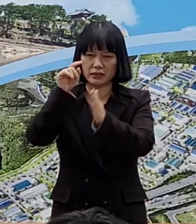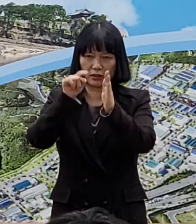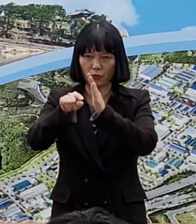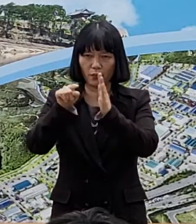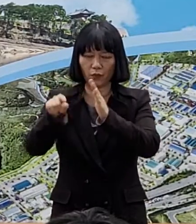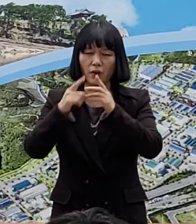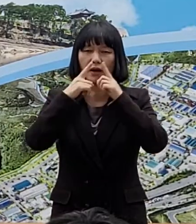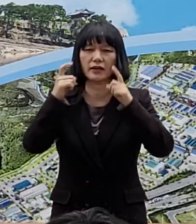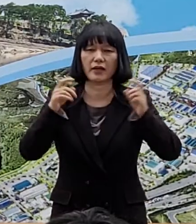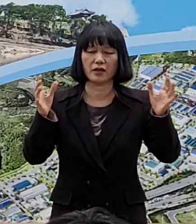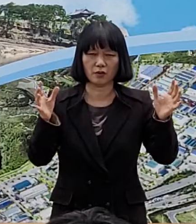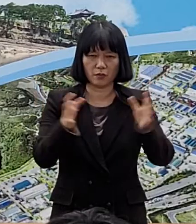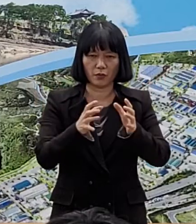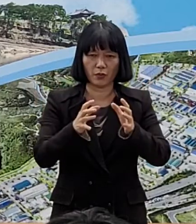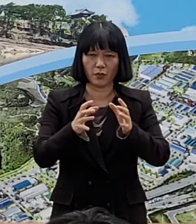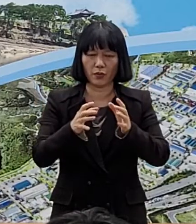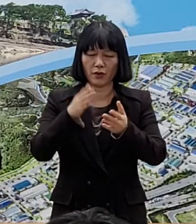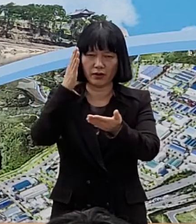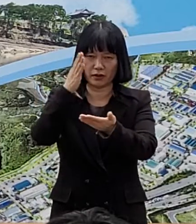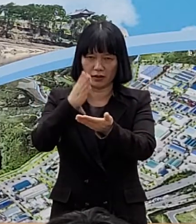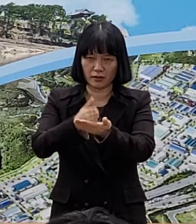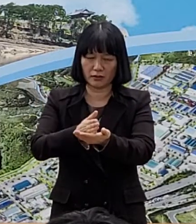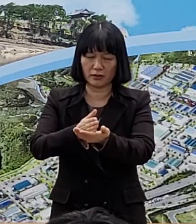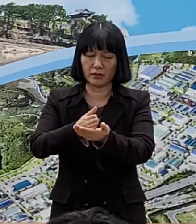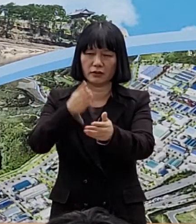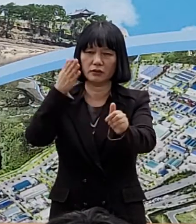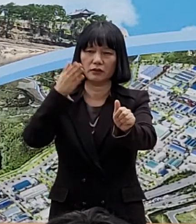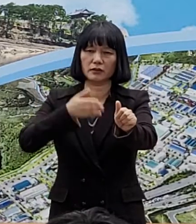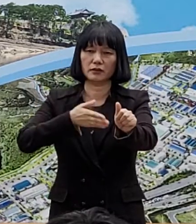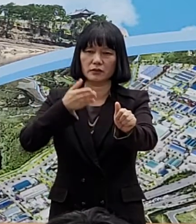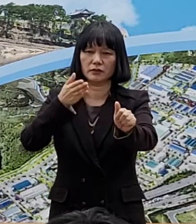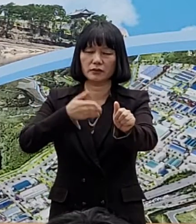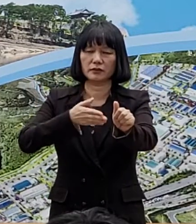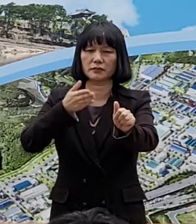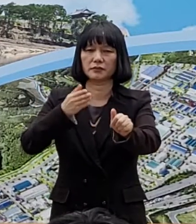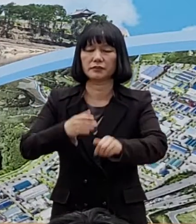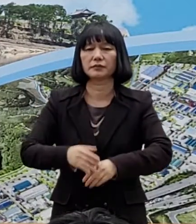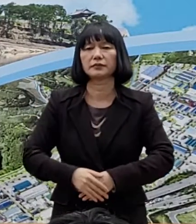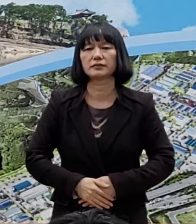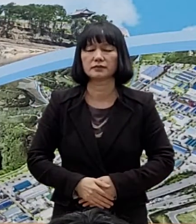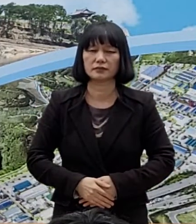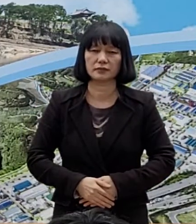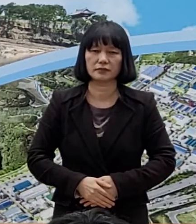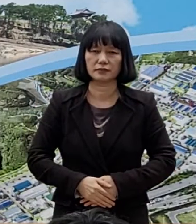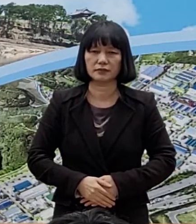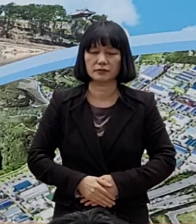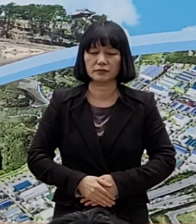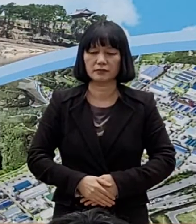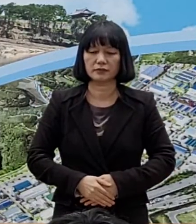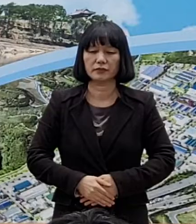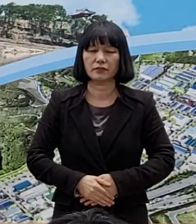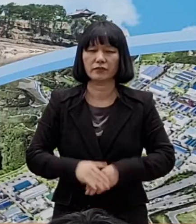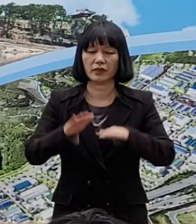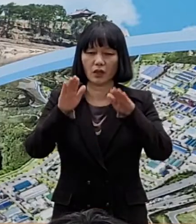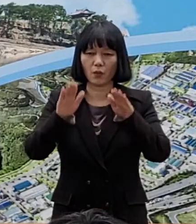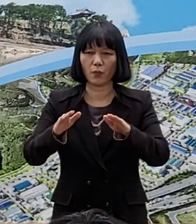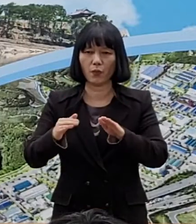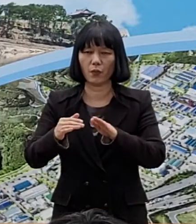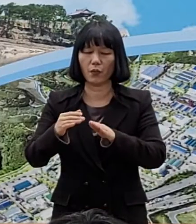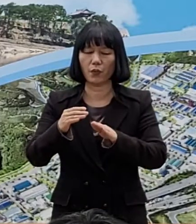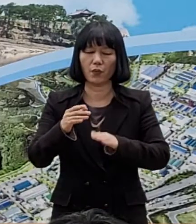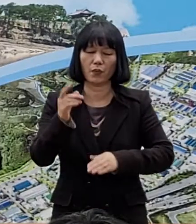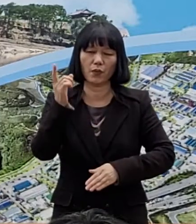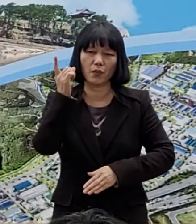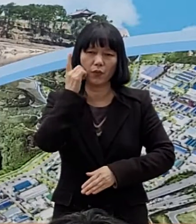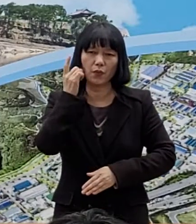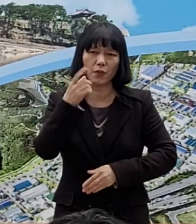및 사적 모임은 자제하여 주실 것을 강력히 권고드립니다. 이번 방역패스